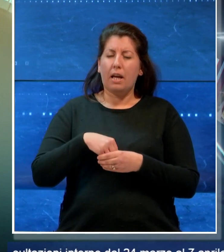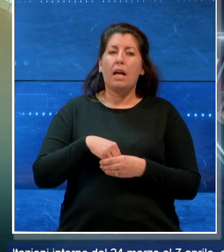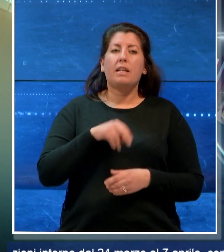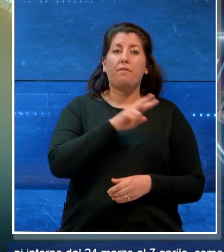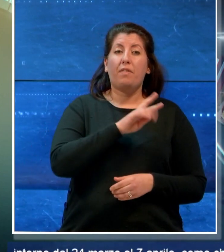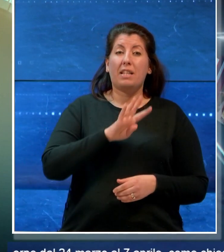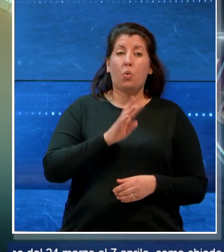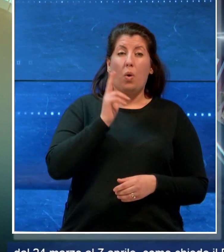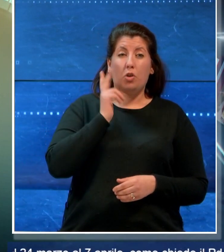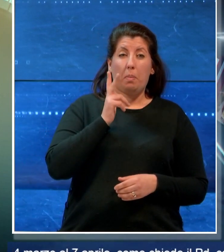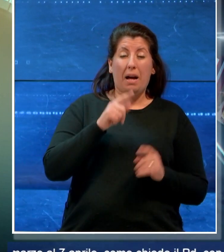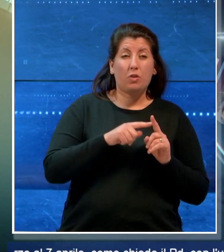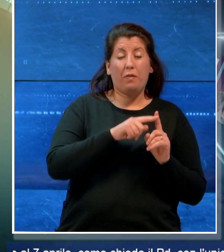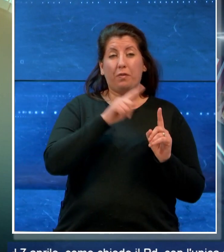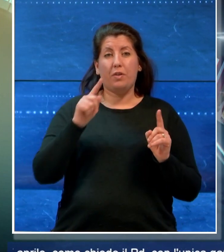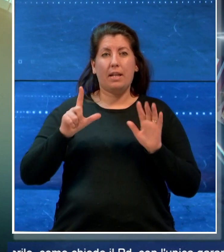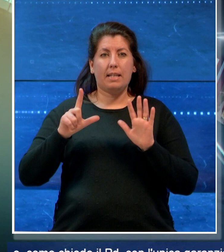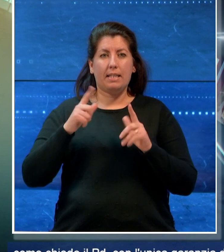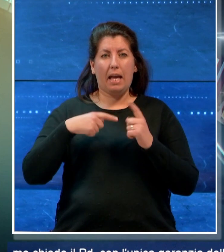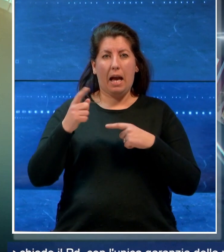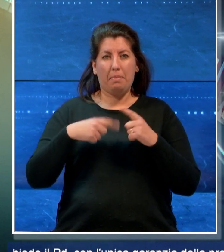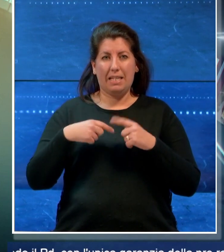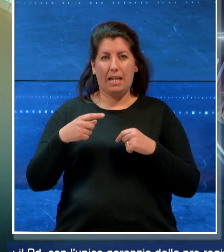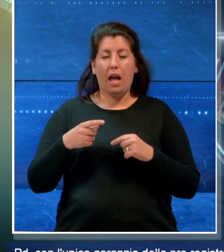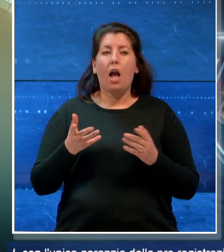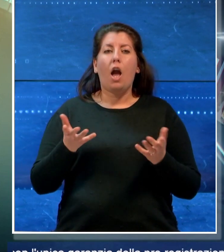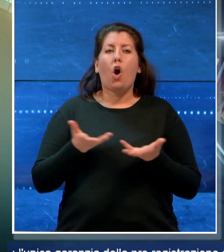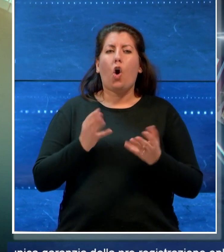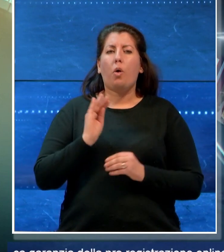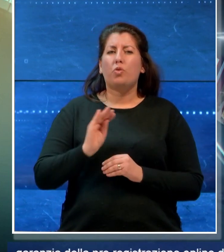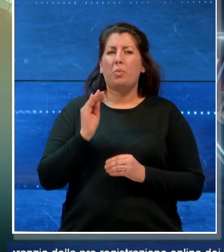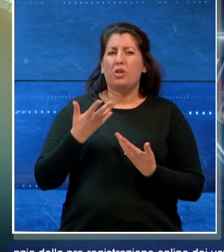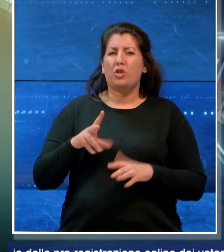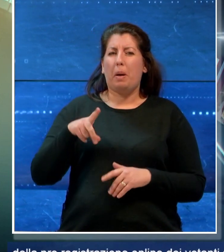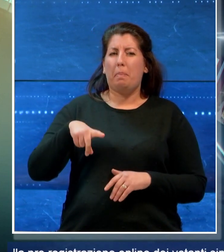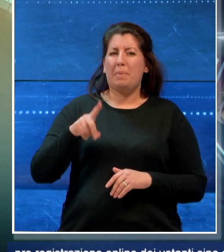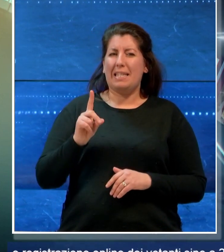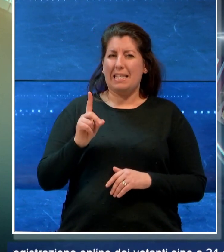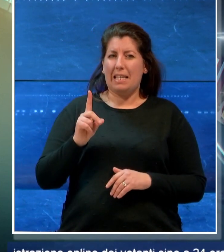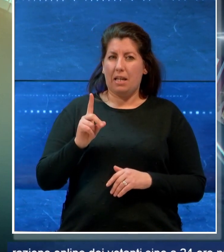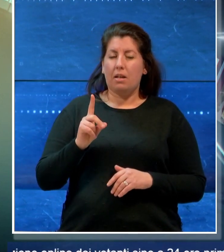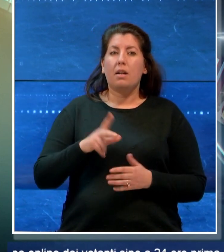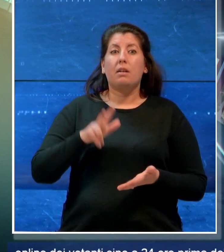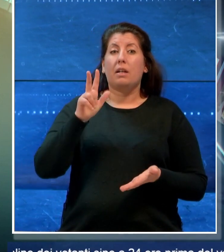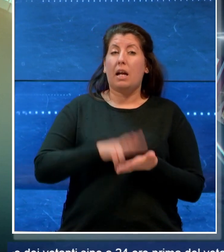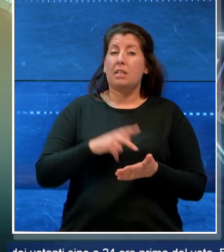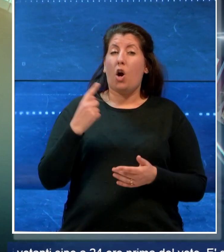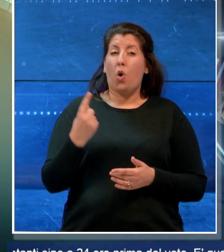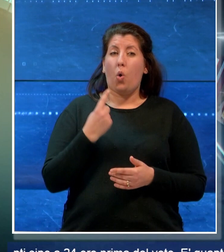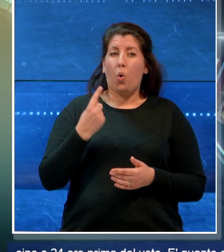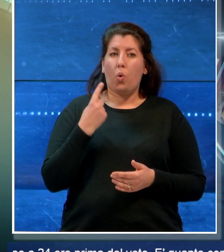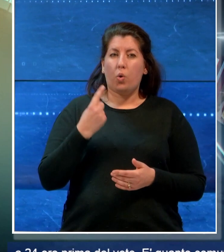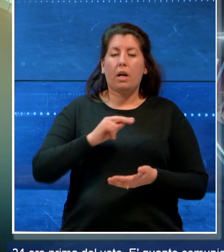marzo al 7 aprile, come chiede il PD, con l'unica garanzia della pre